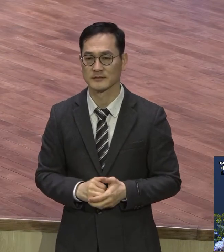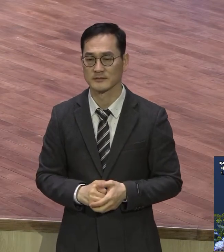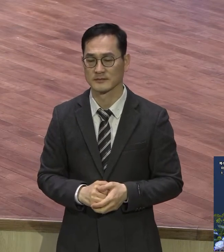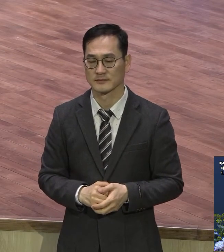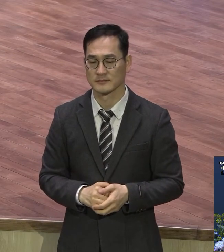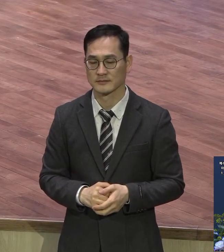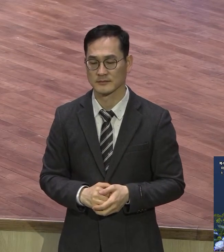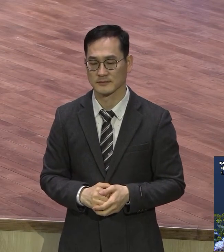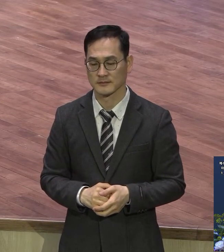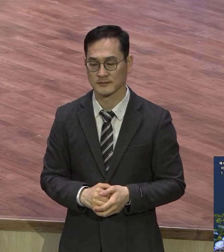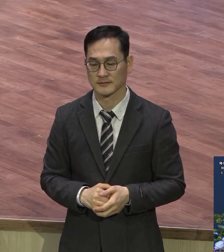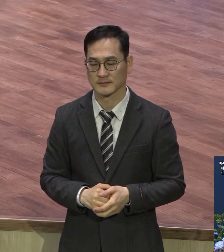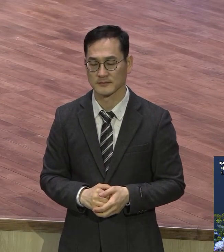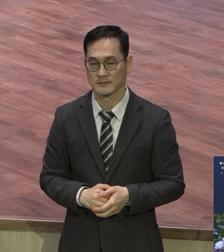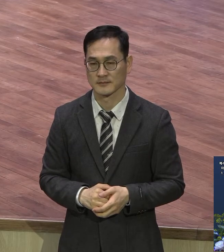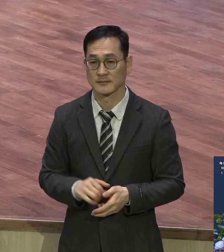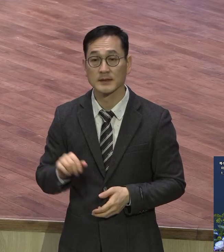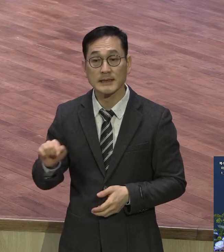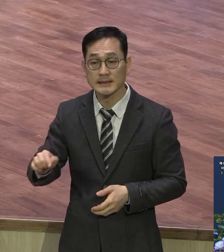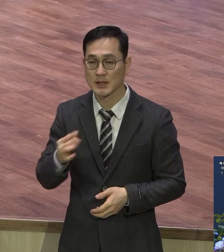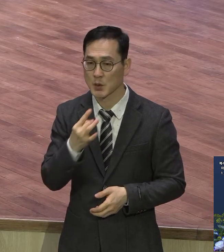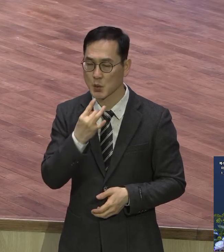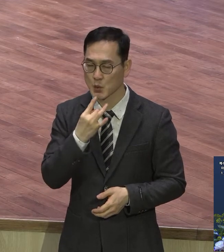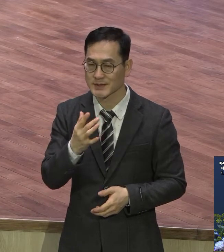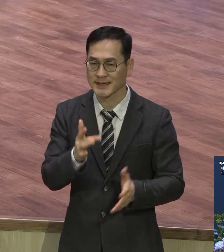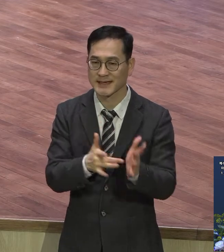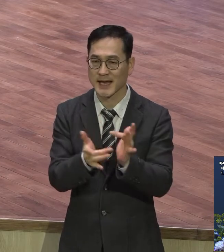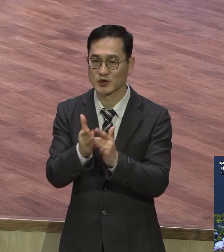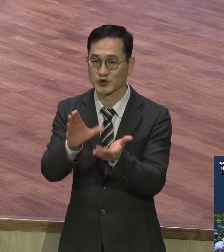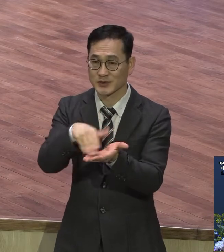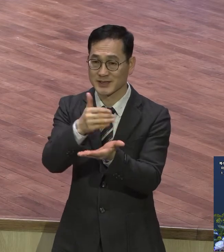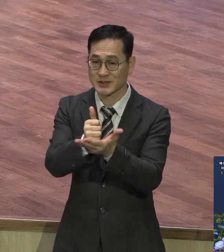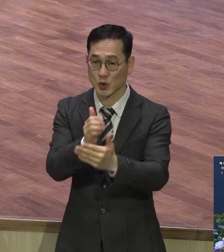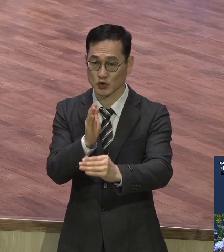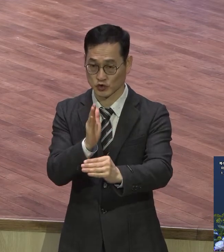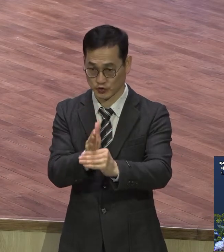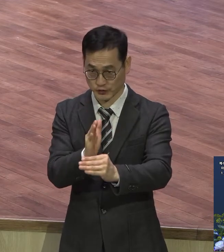오직 예수 글교 중심으로 살아가는 사람